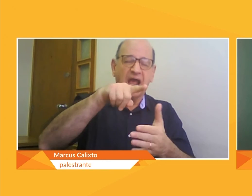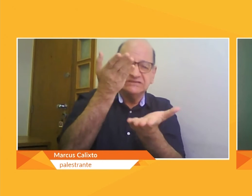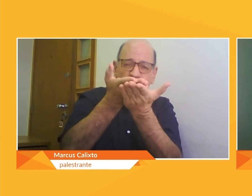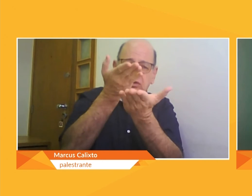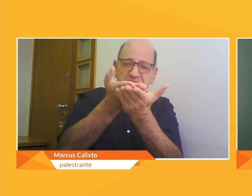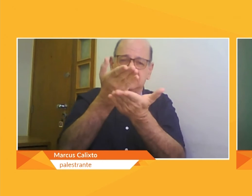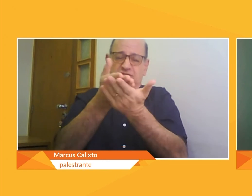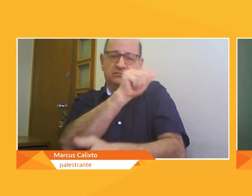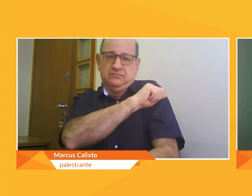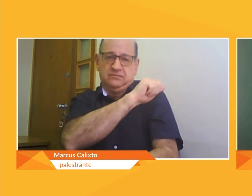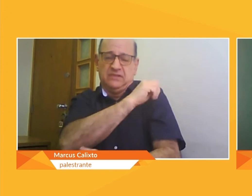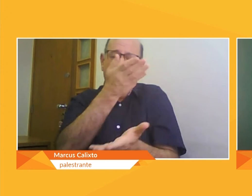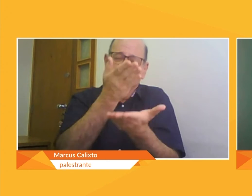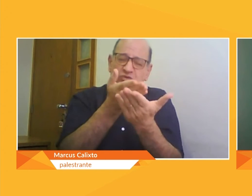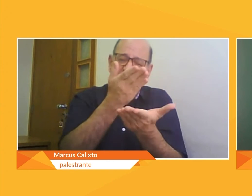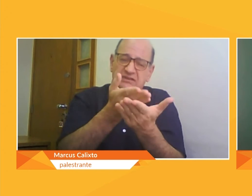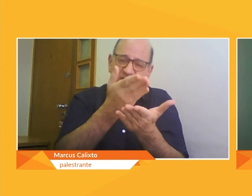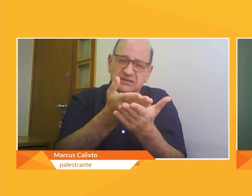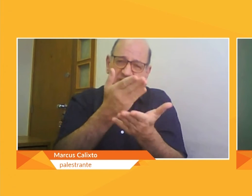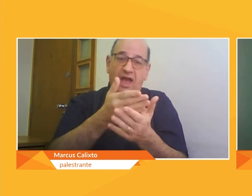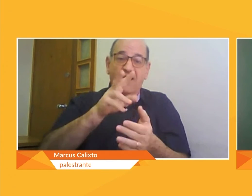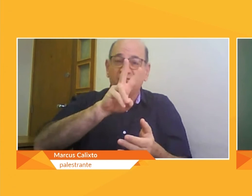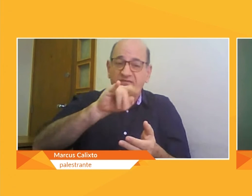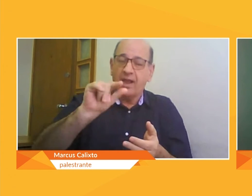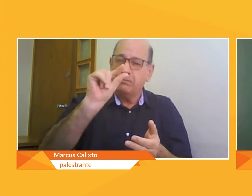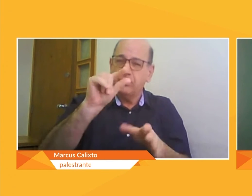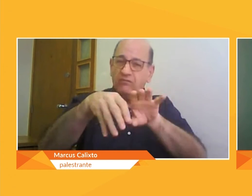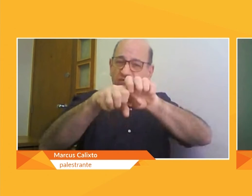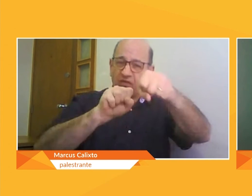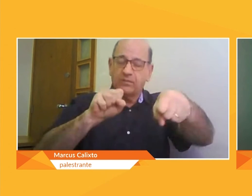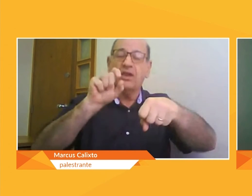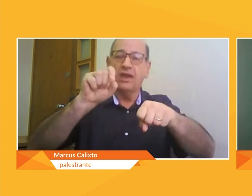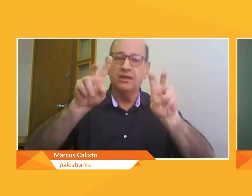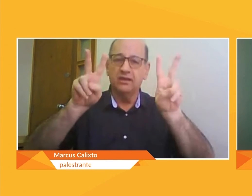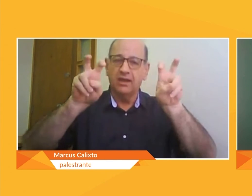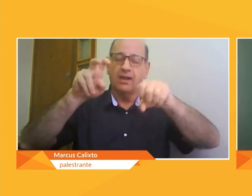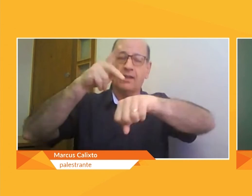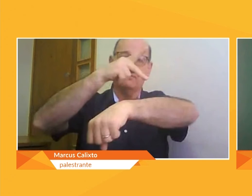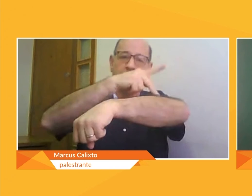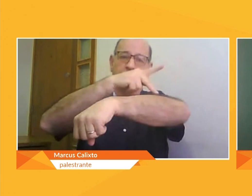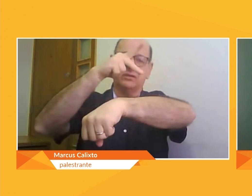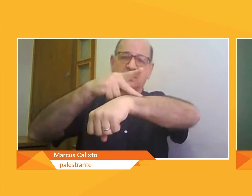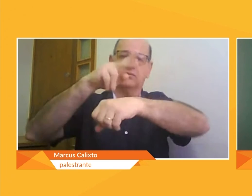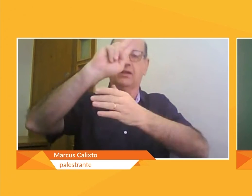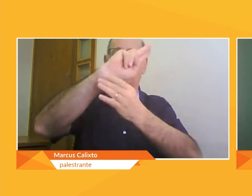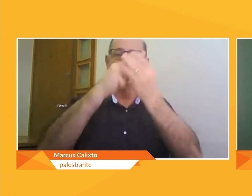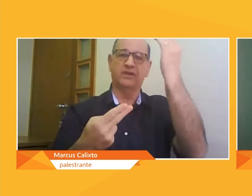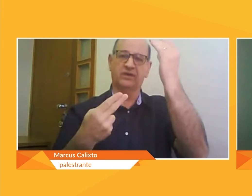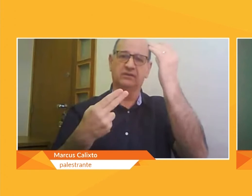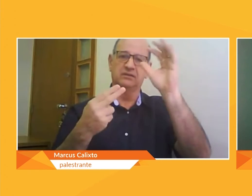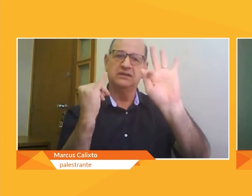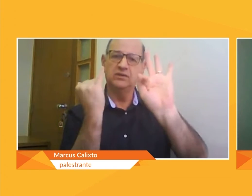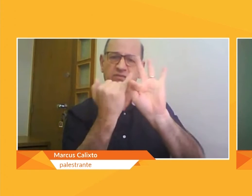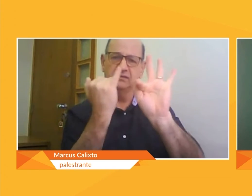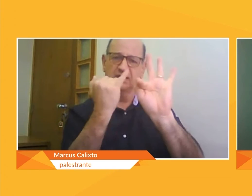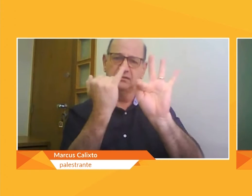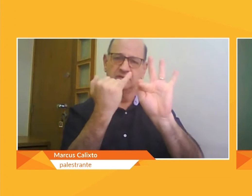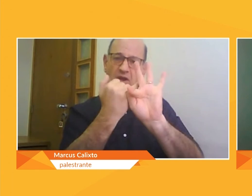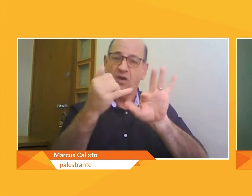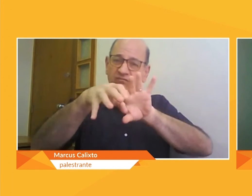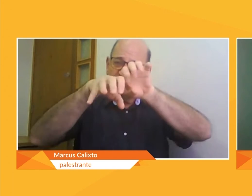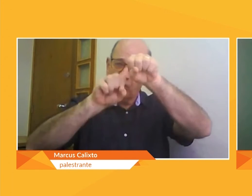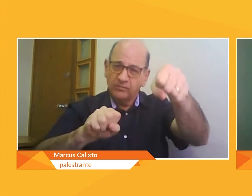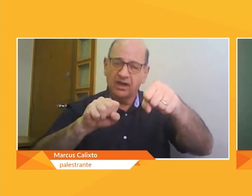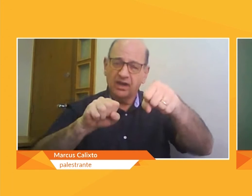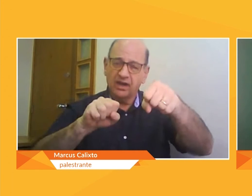educandos surdos. E esse evento, então, tem de muita importância porque está tratando justamente esses assuntos. E